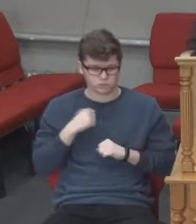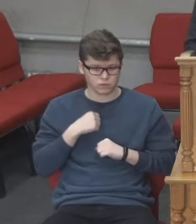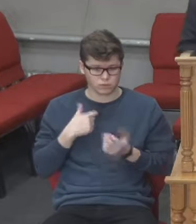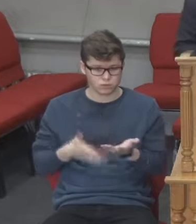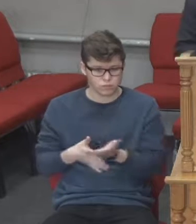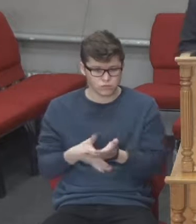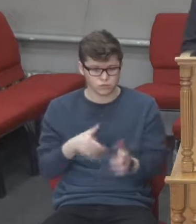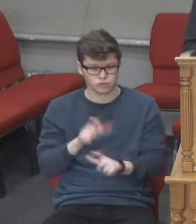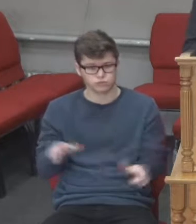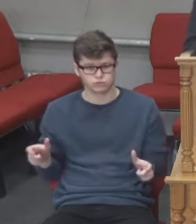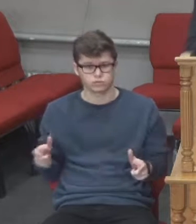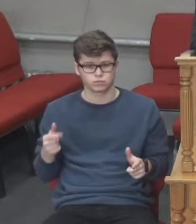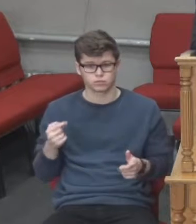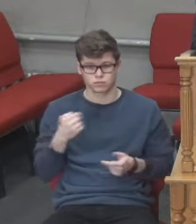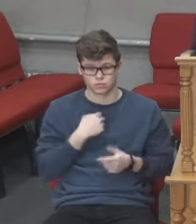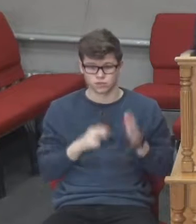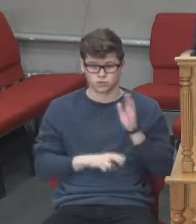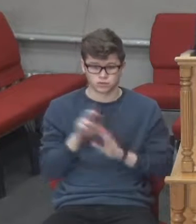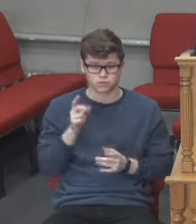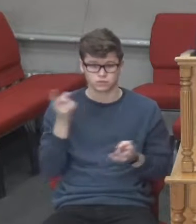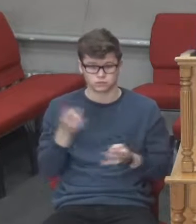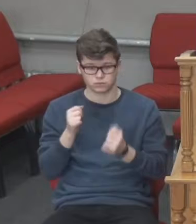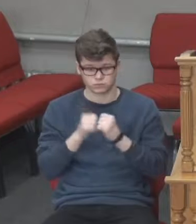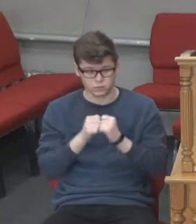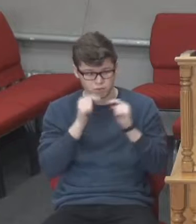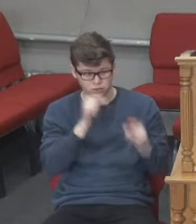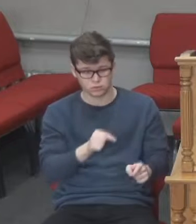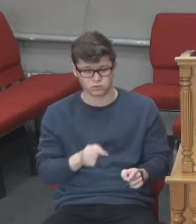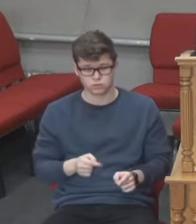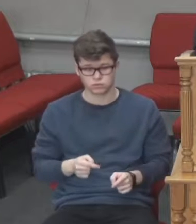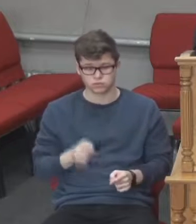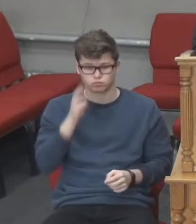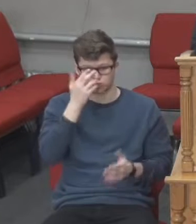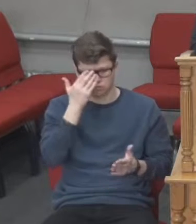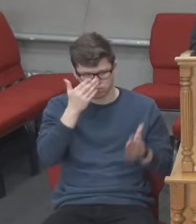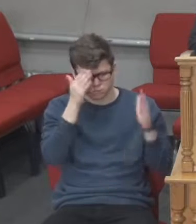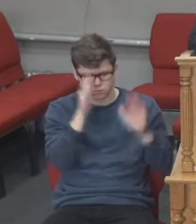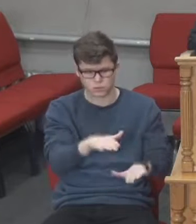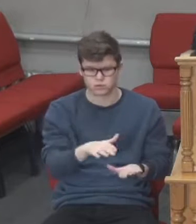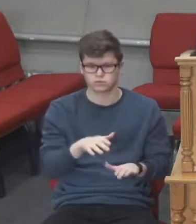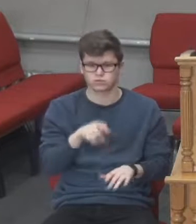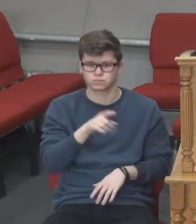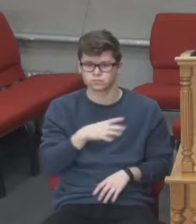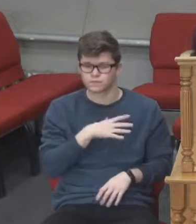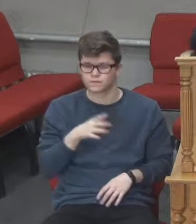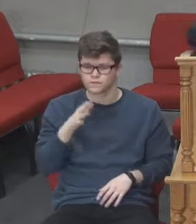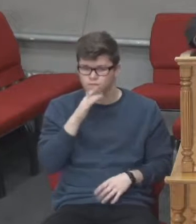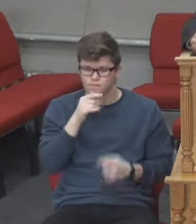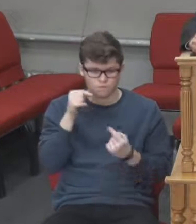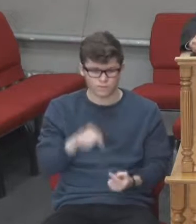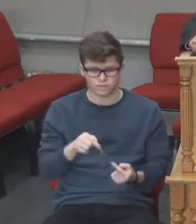людям. І ми, як церква, маємо молитися за лікарів. Господи, благослови наших лікарів, щоби вони вчасно